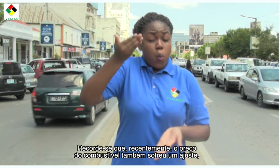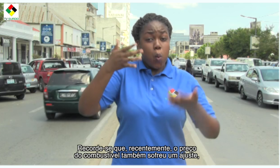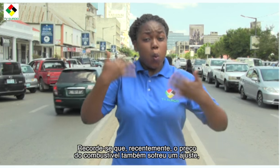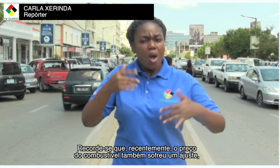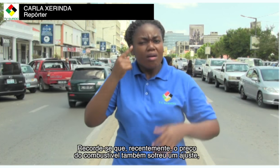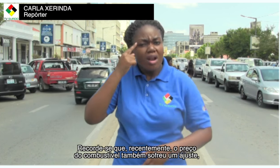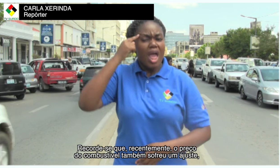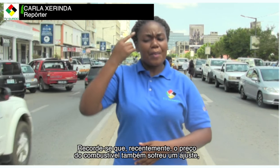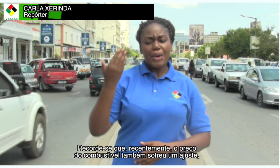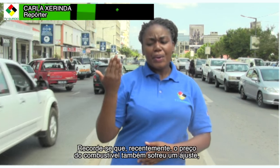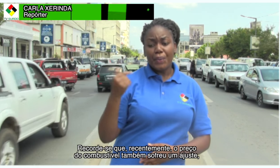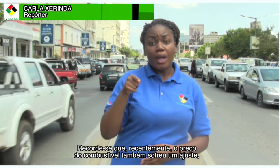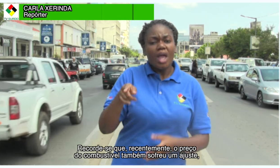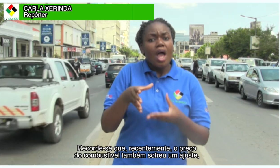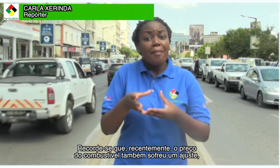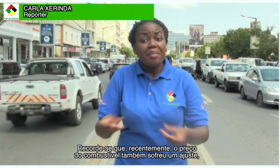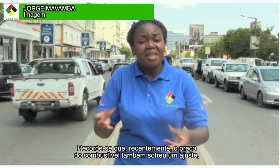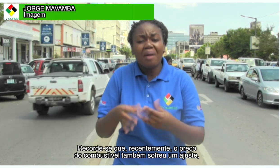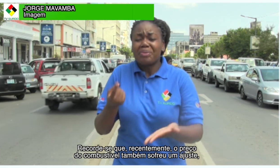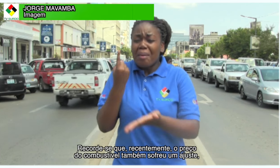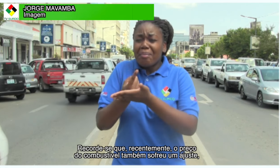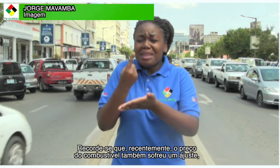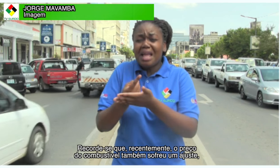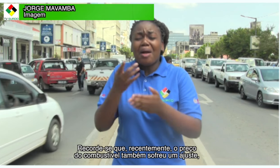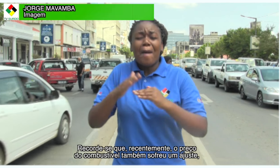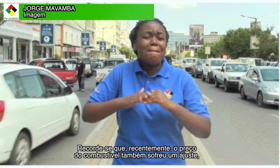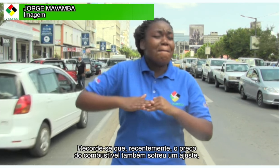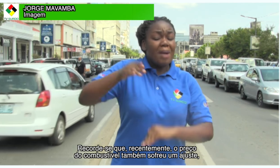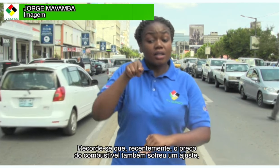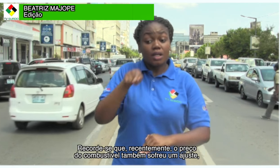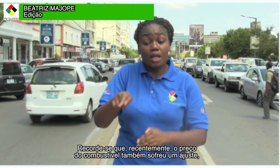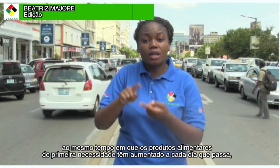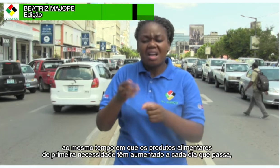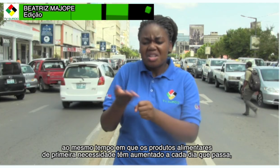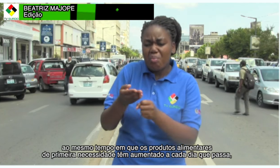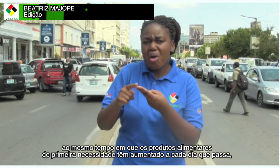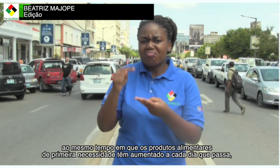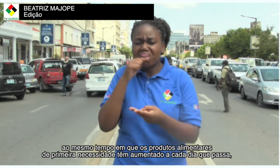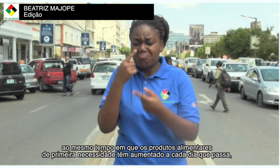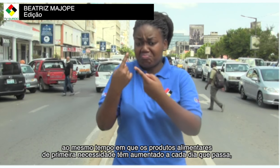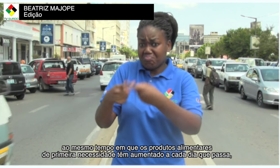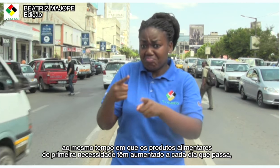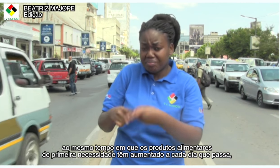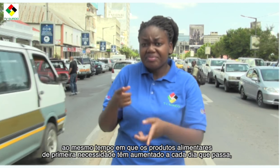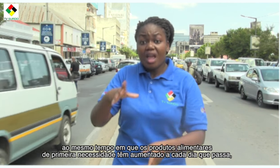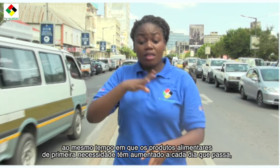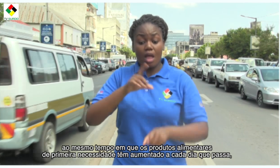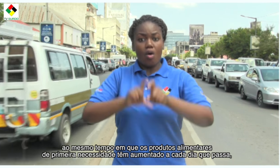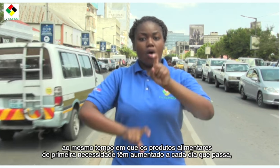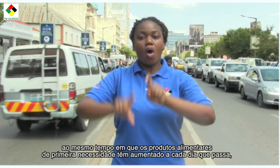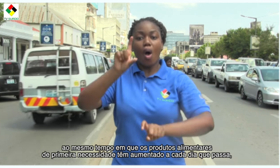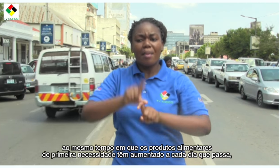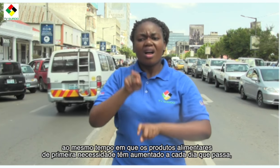recentemente, o preço do combustível também sofreu um ajuste. Ao mesmo tempo, os produtos alimentares de primeira necessidade têm